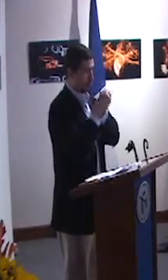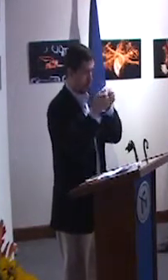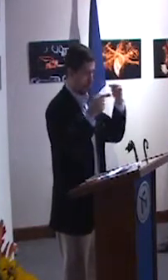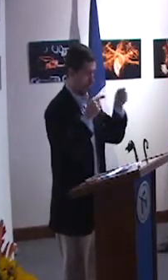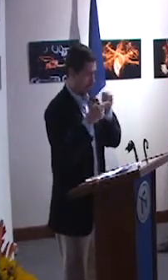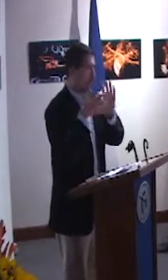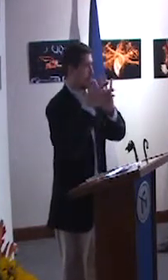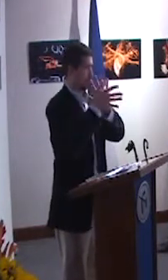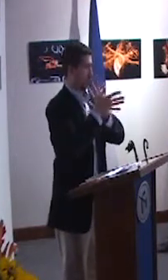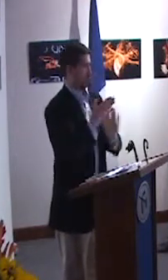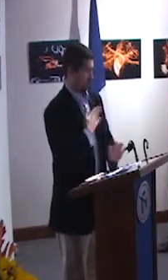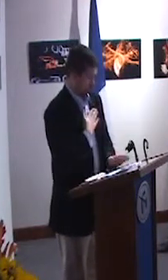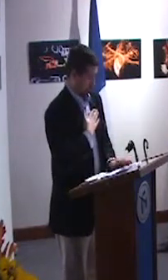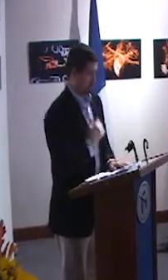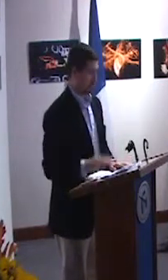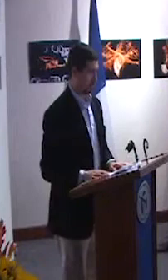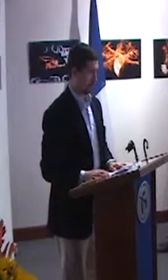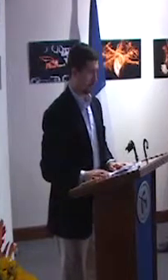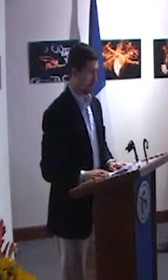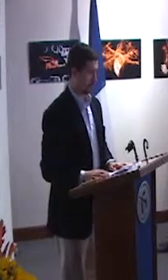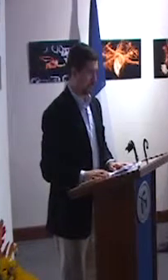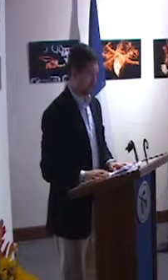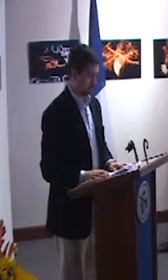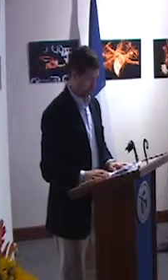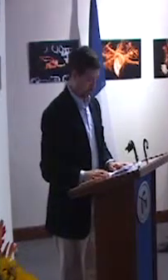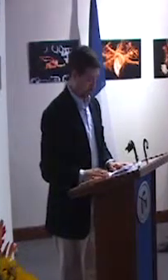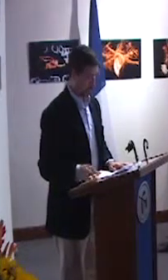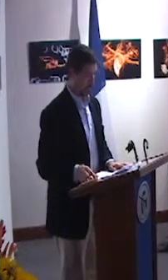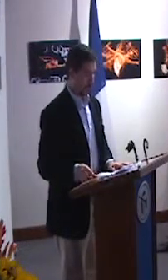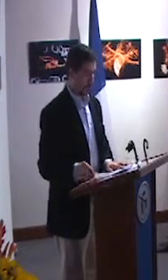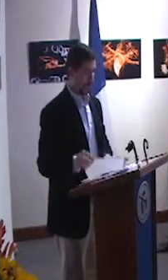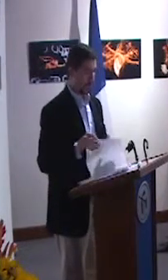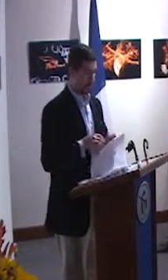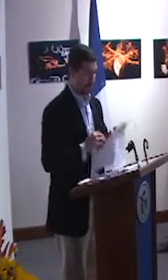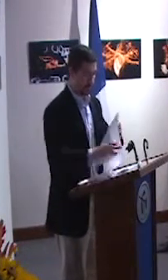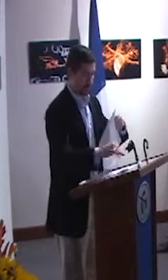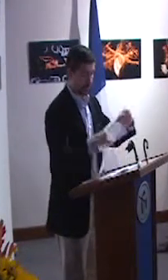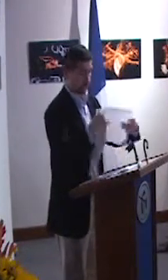Presentación del evento como cuarto punto del coloquio que está a cargo mío.